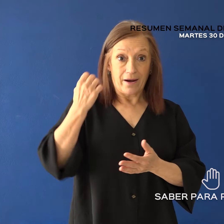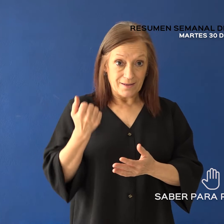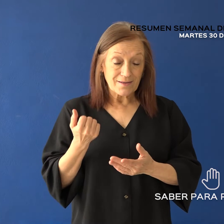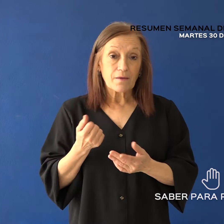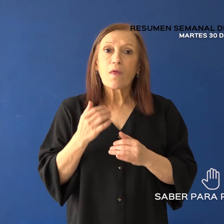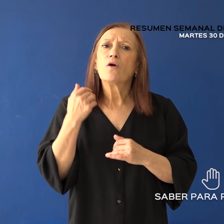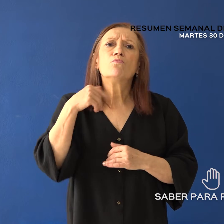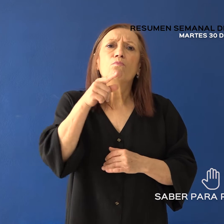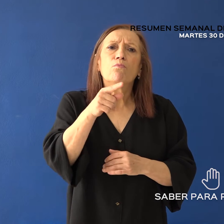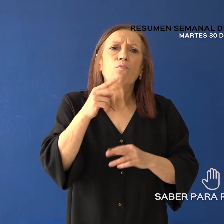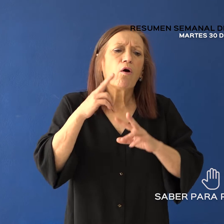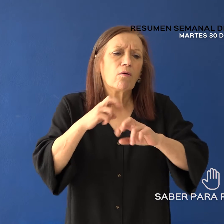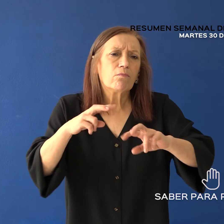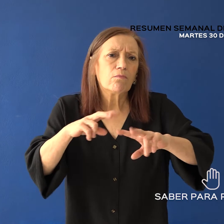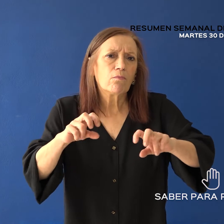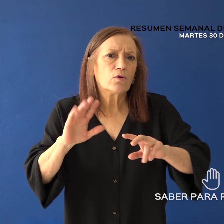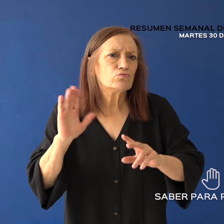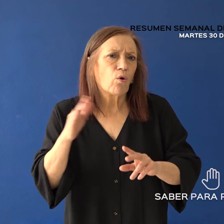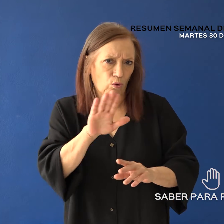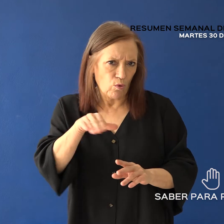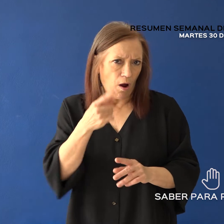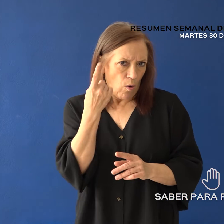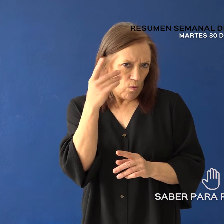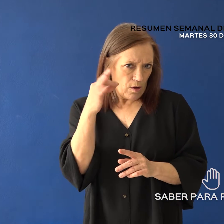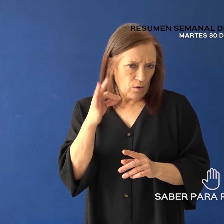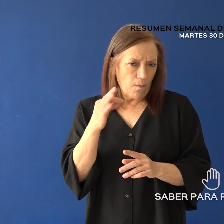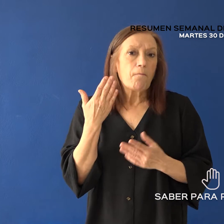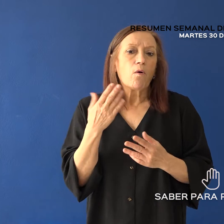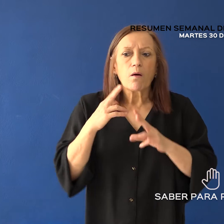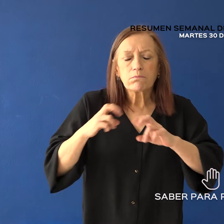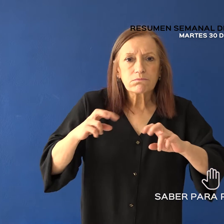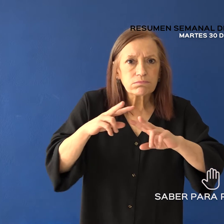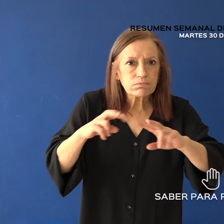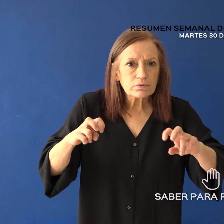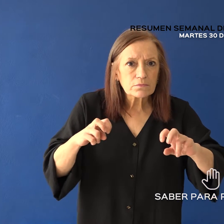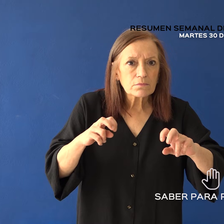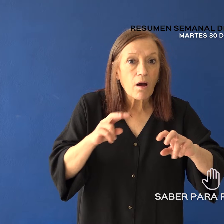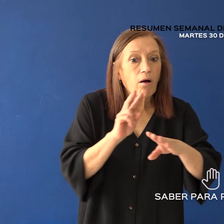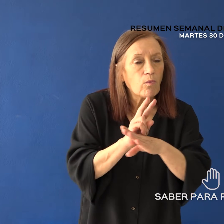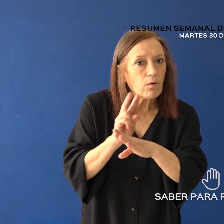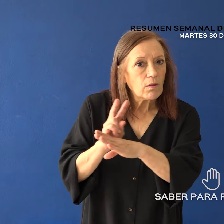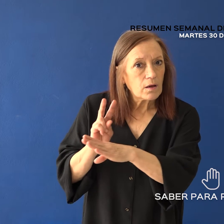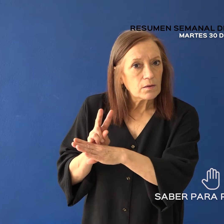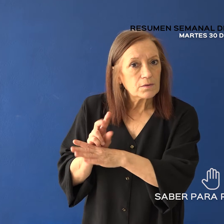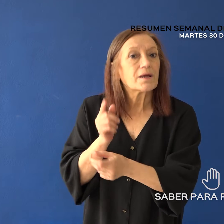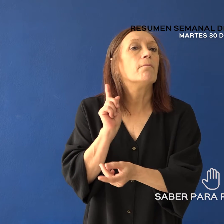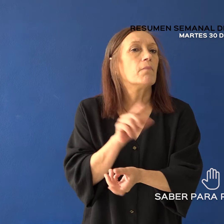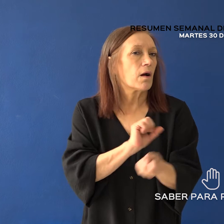a todos tus datos en un solo lugar para poder consultarlos, administrarlos y modificarlos